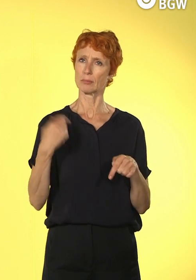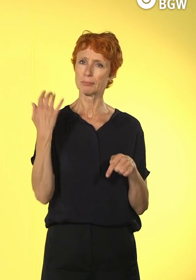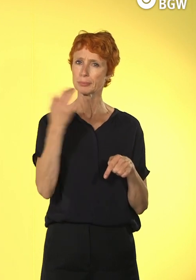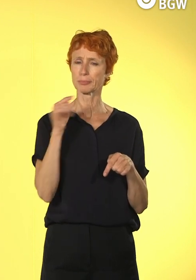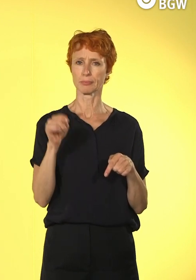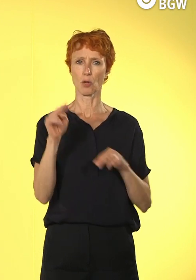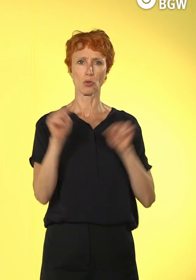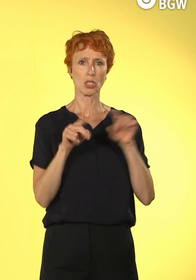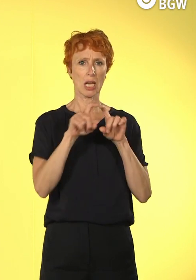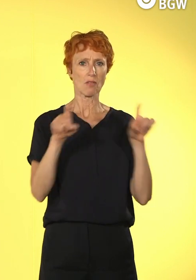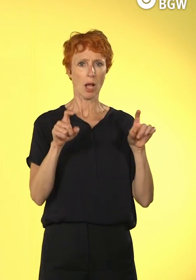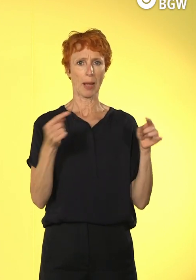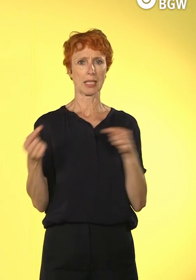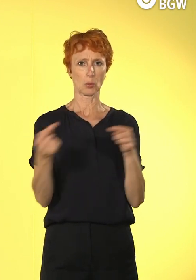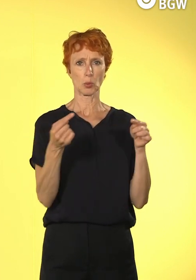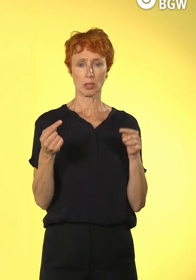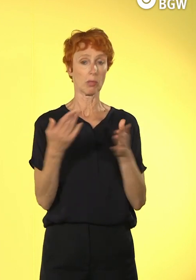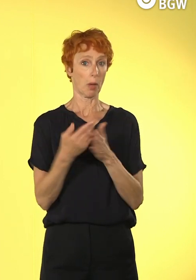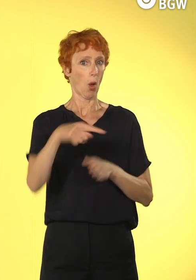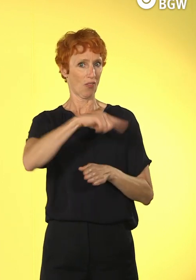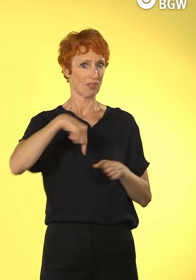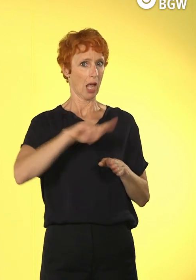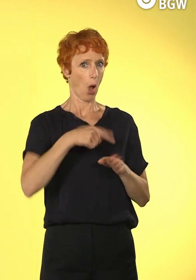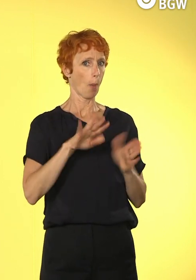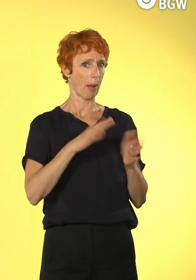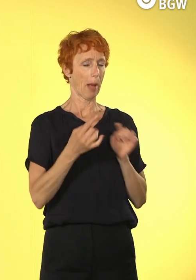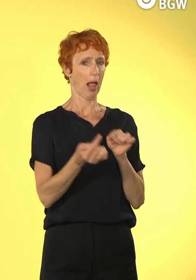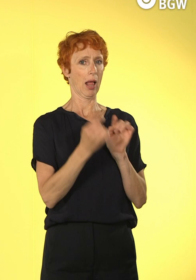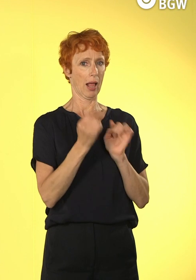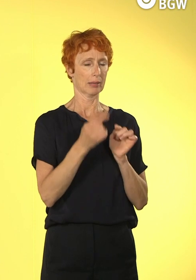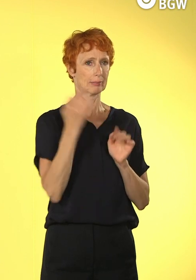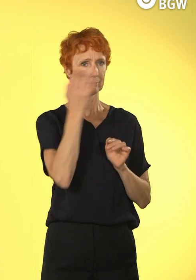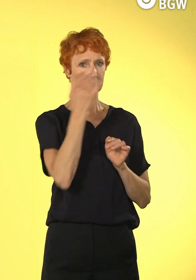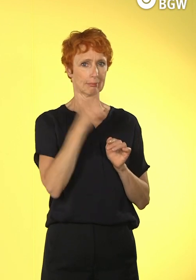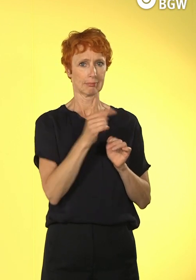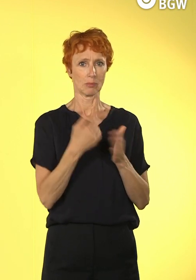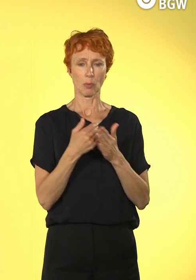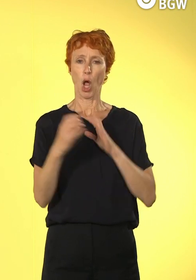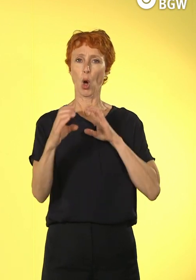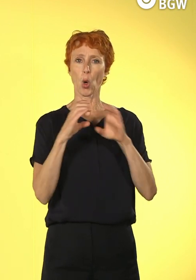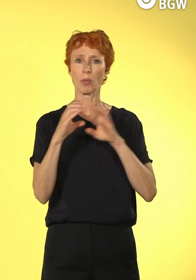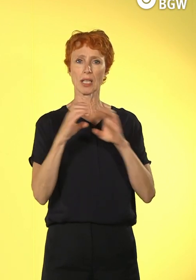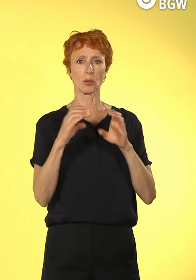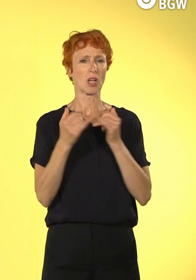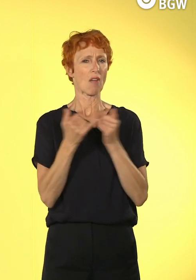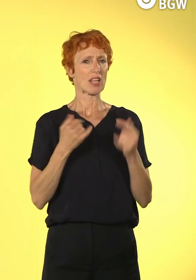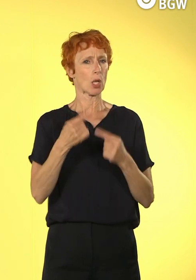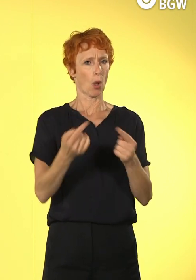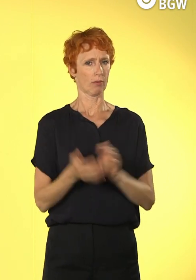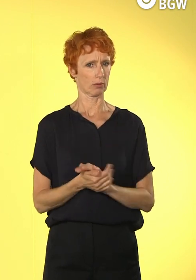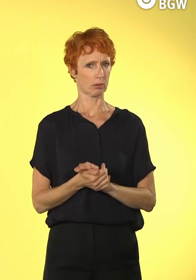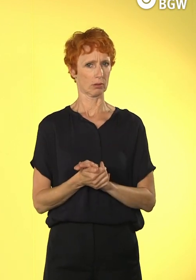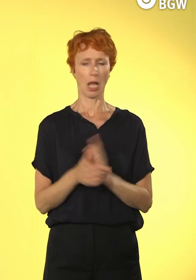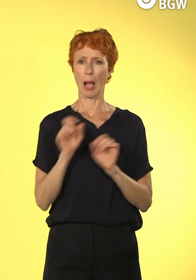Unternehmen, übrigens auch bei uns immer wieder, wie verläuft Kommunikation, brauchen wir Mails oder